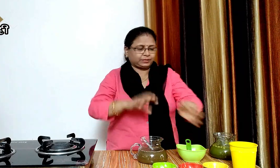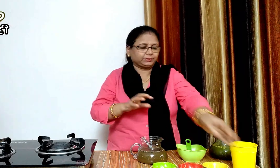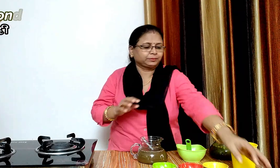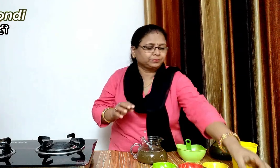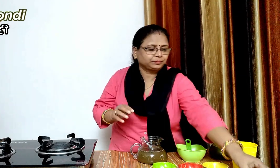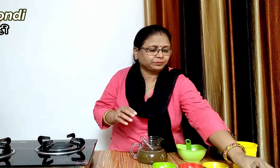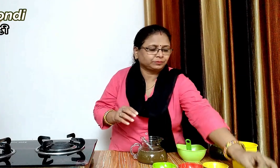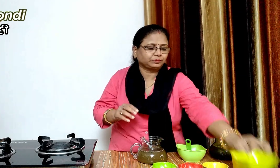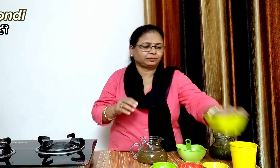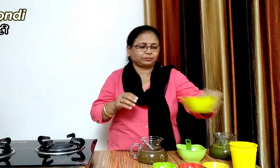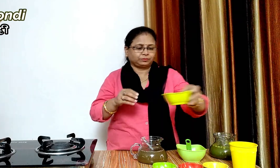थोड़ा सी बूनी डालेंगे